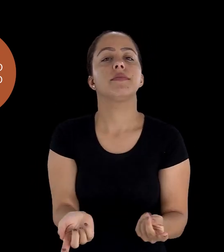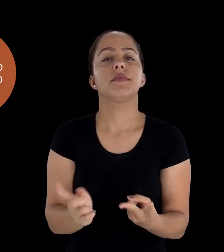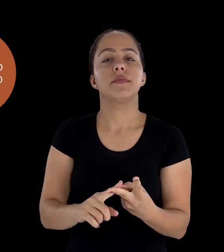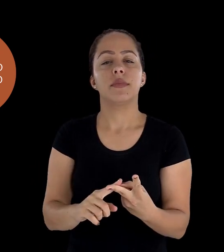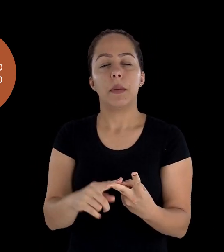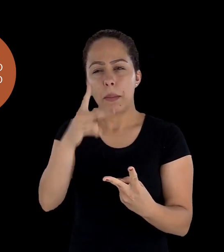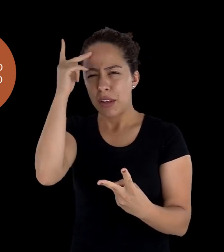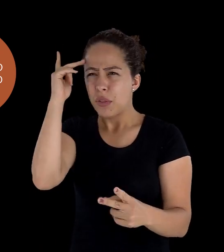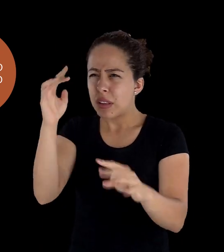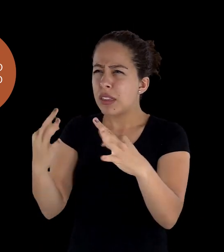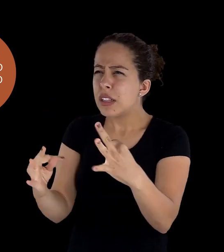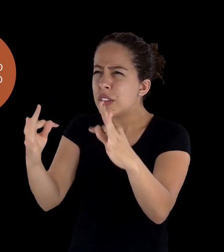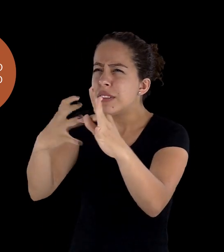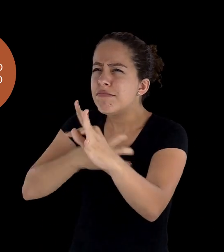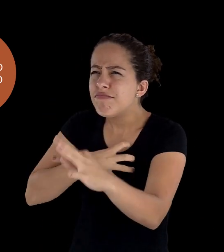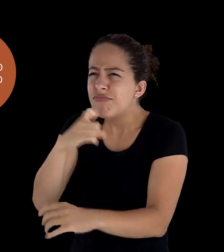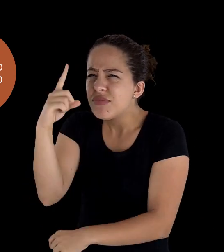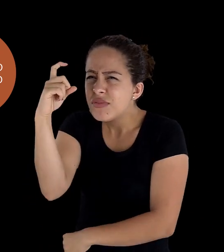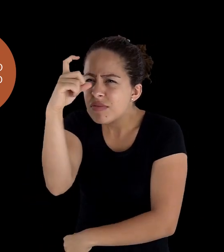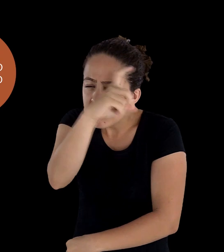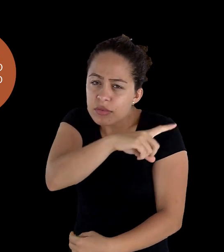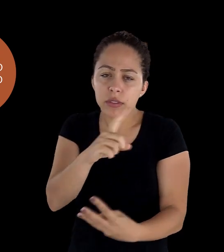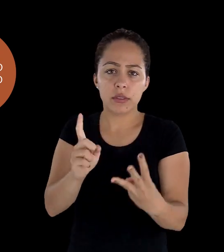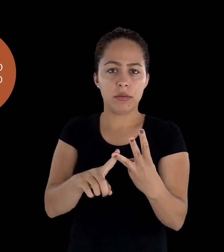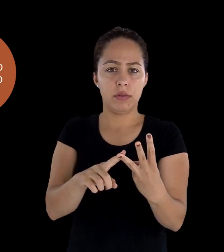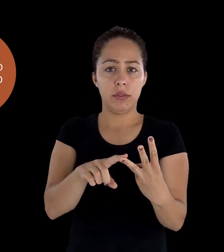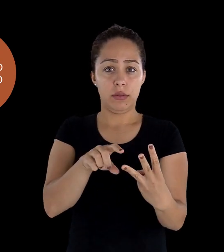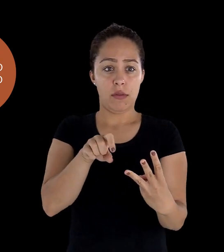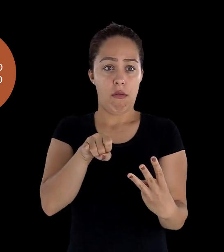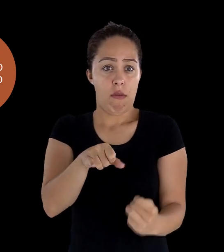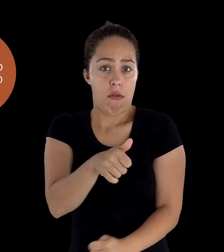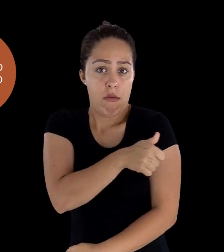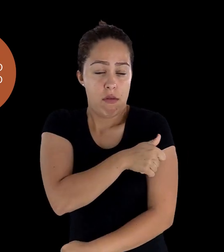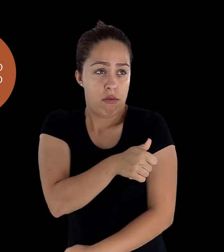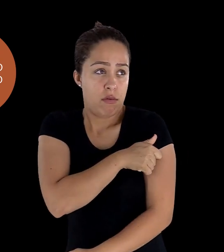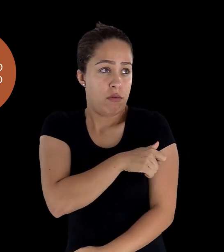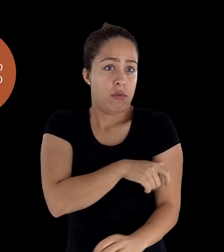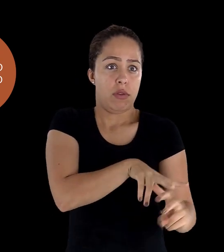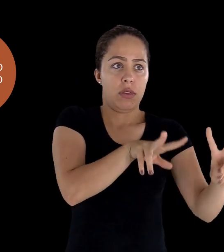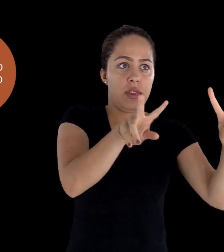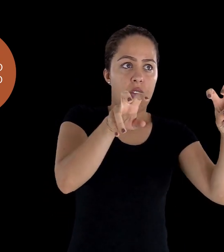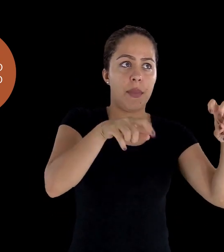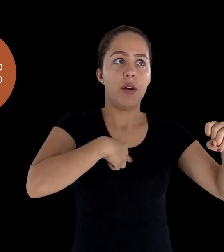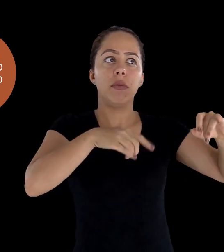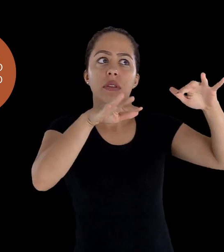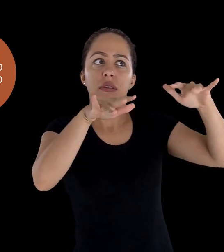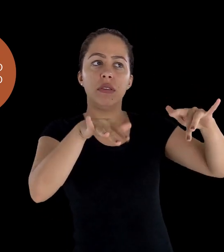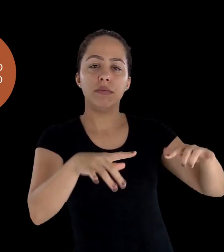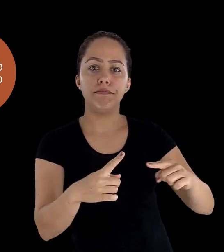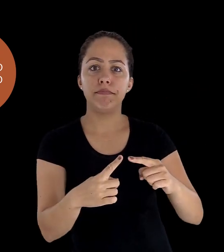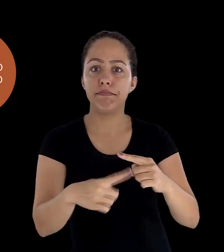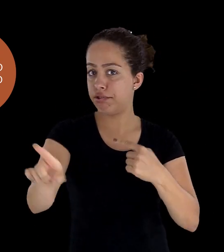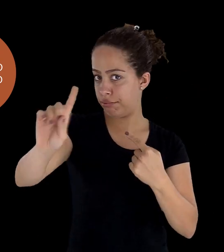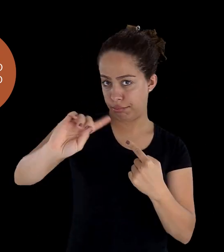o aluno que foge do tema quando vai realizar uma atividade ou uma participação no fórum, algum